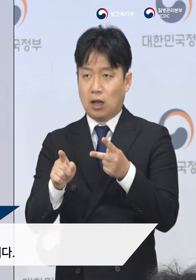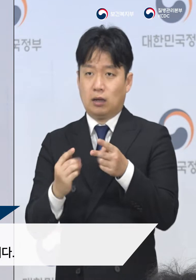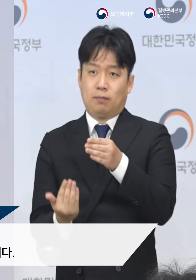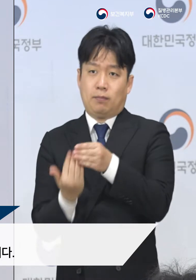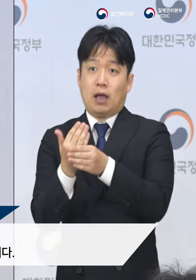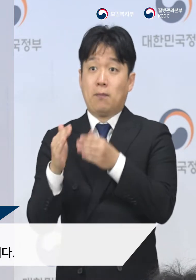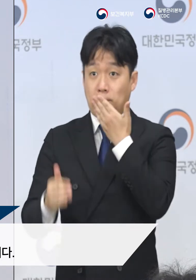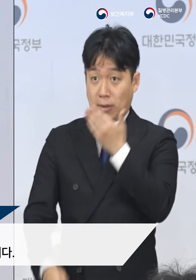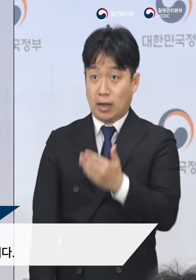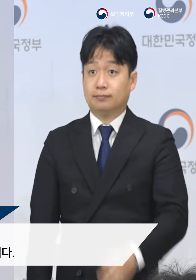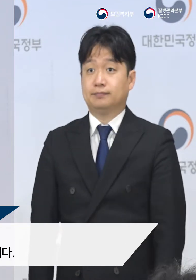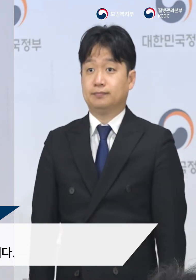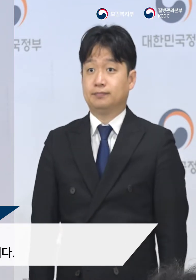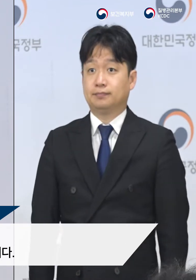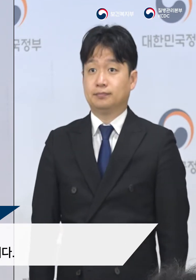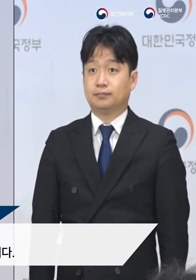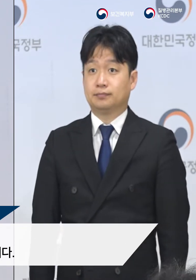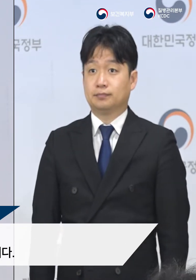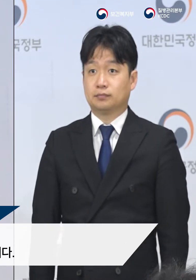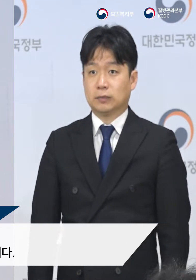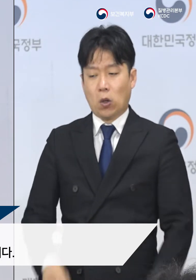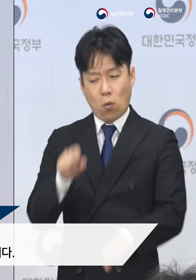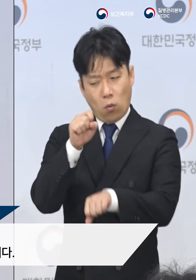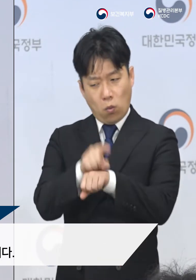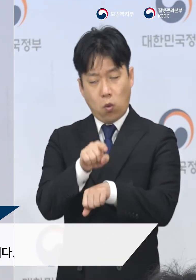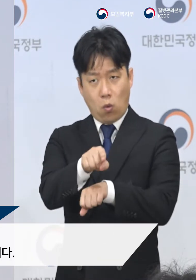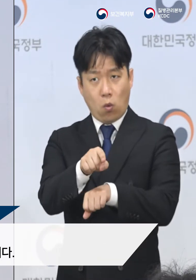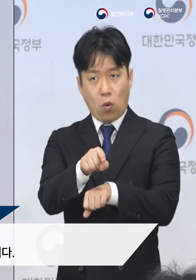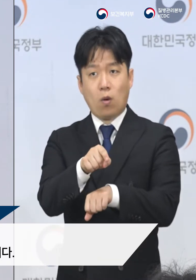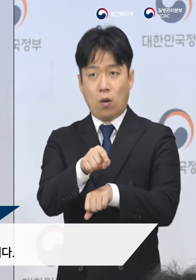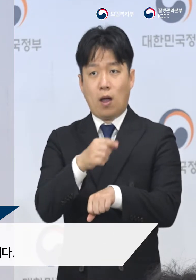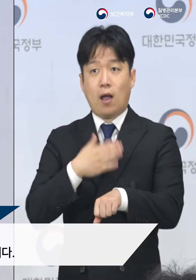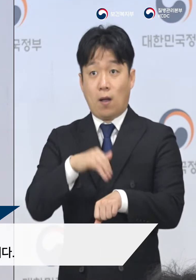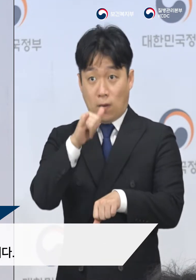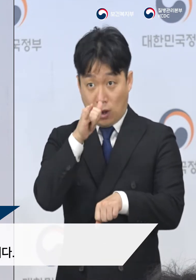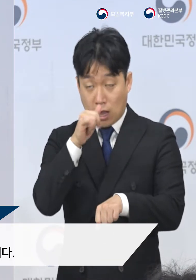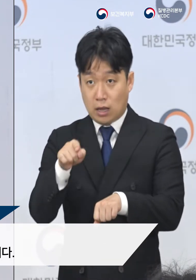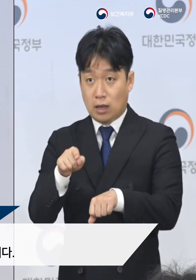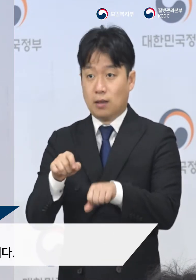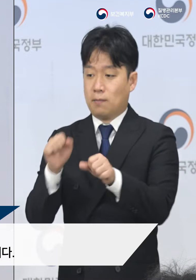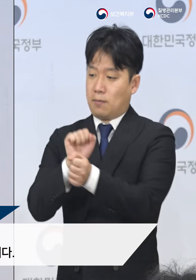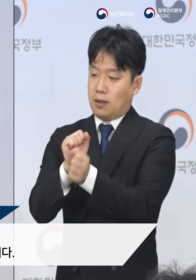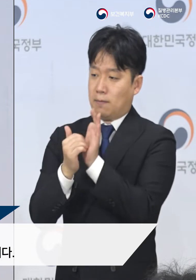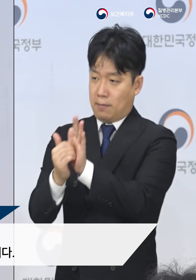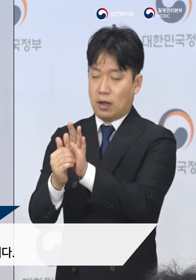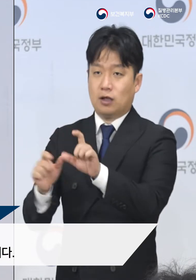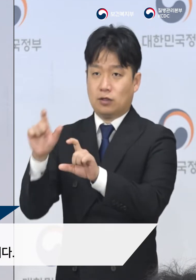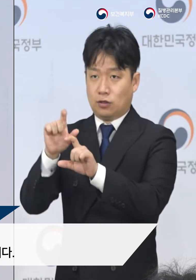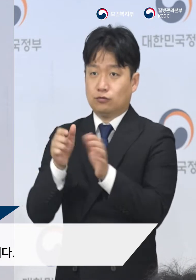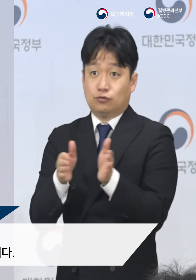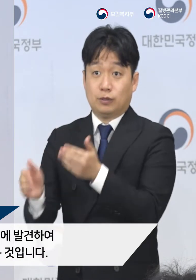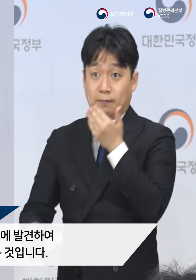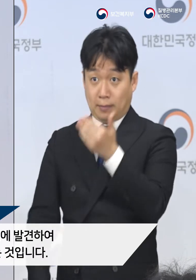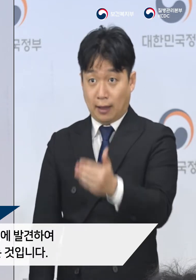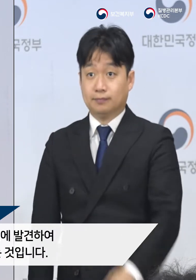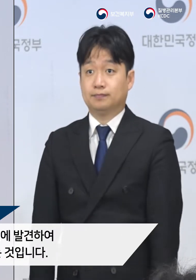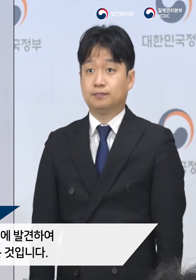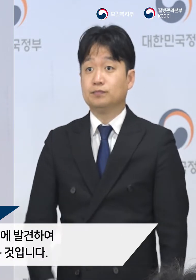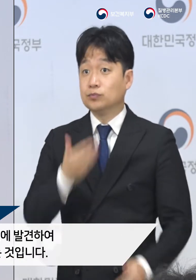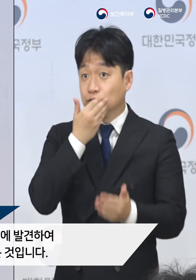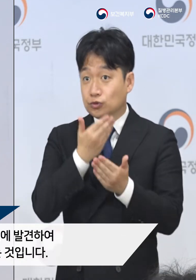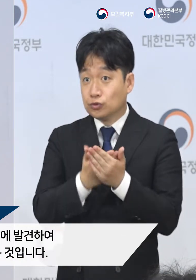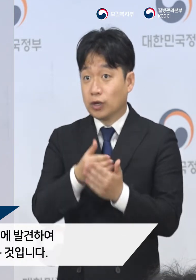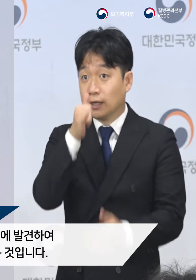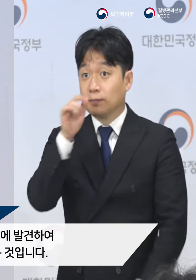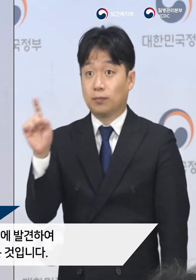분석하고 있습니다. 이러한 특성을 감안하여 방역체계를 강화시키겠습니다. 우선 중요한